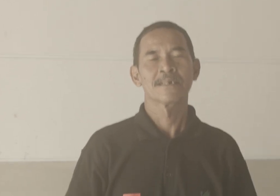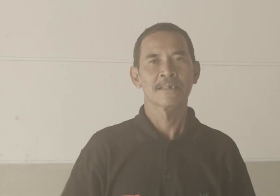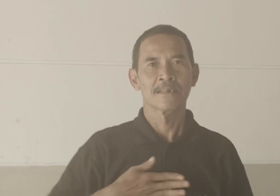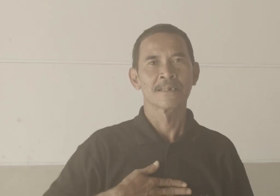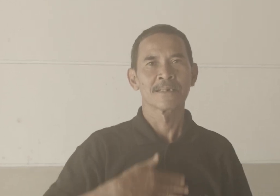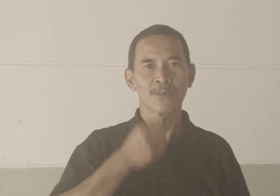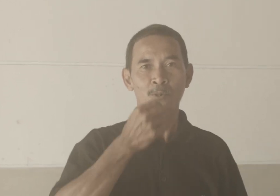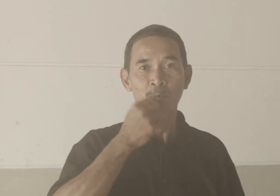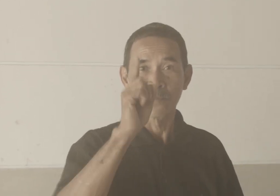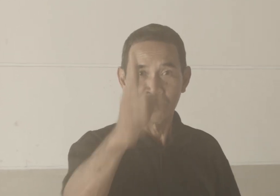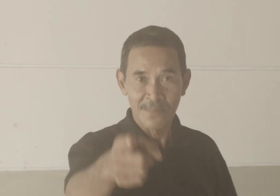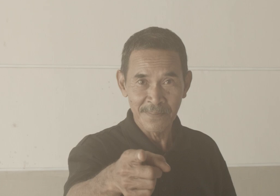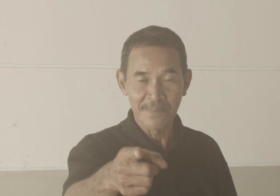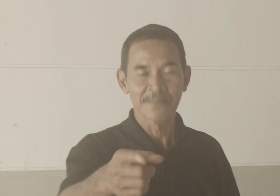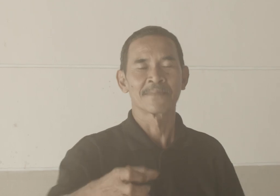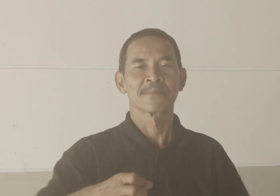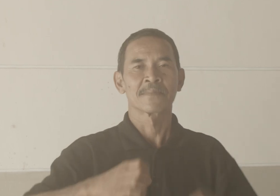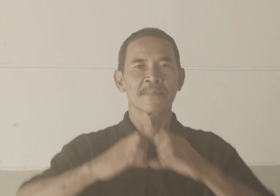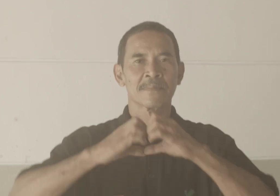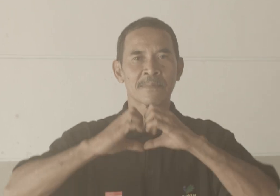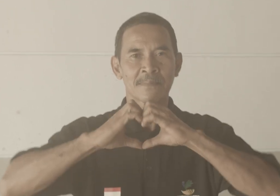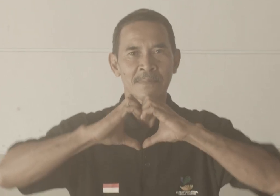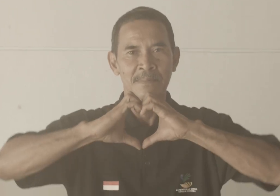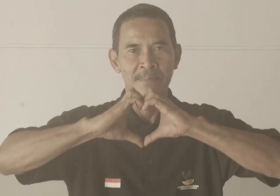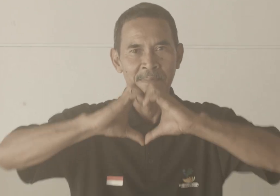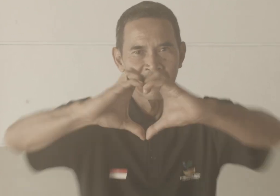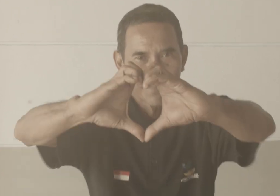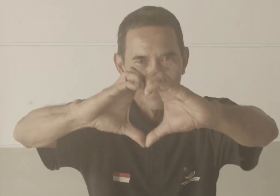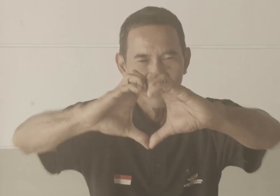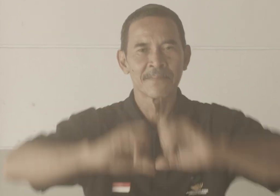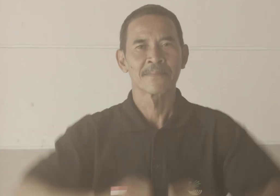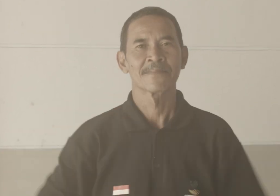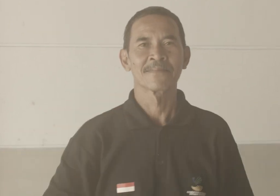Sama Sampai Sampai Sampai Sampai Sampai Sampai